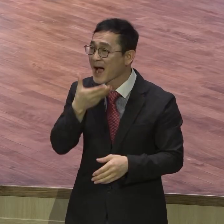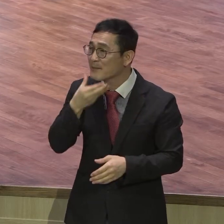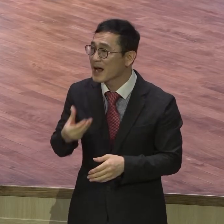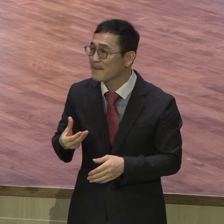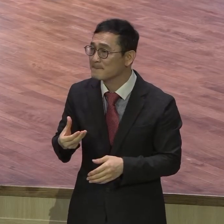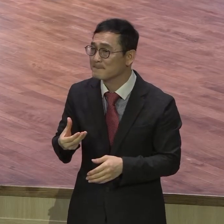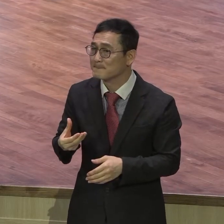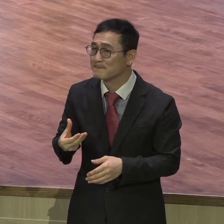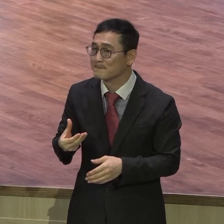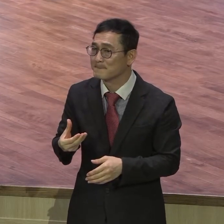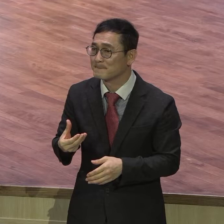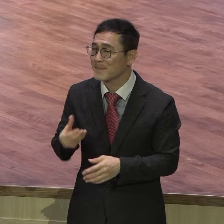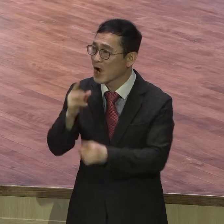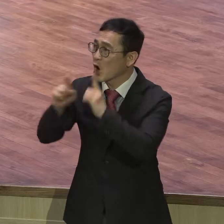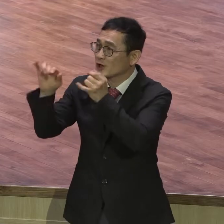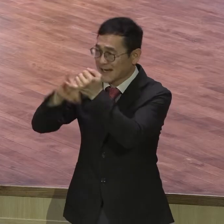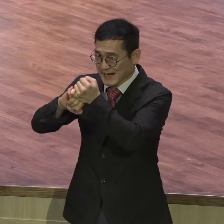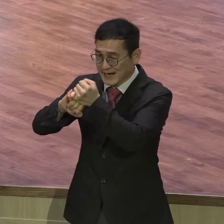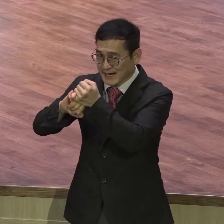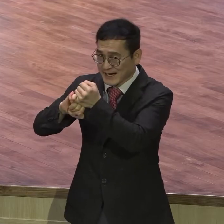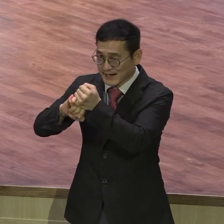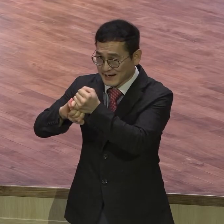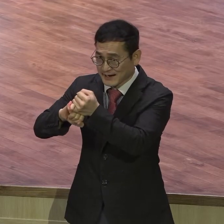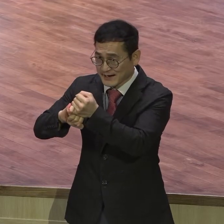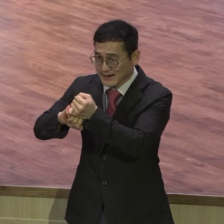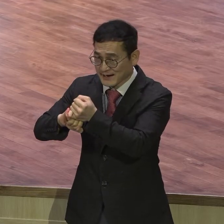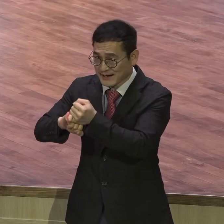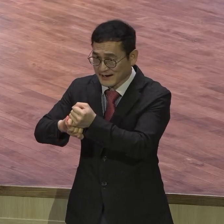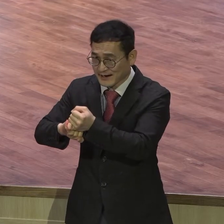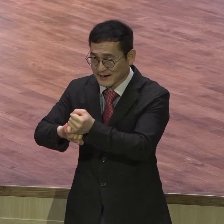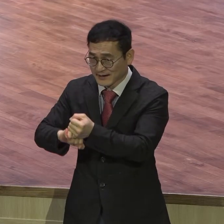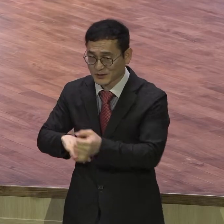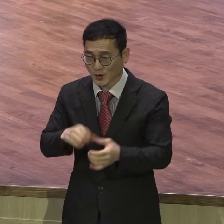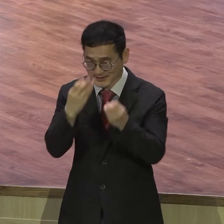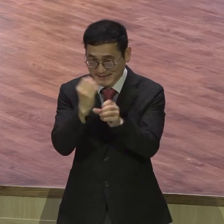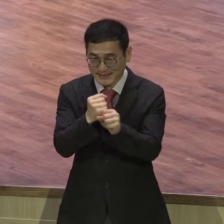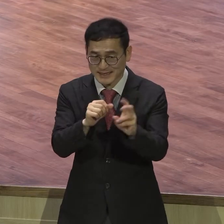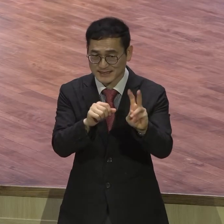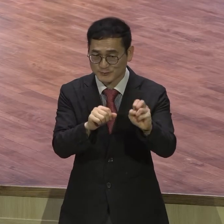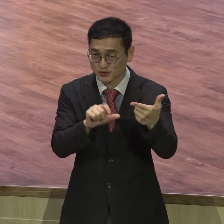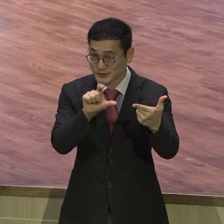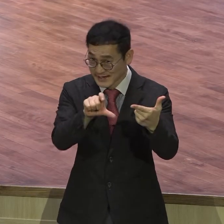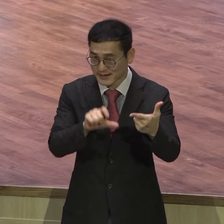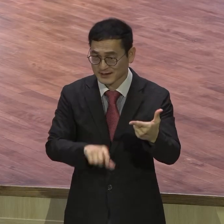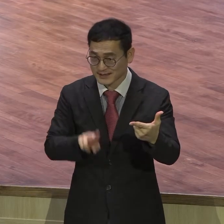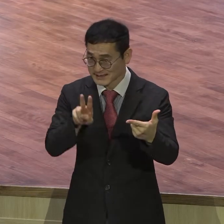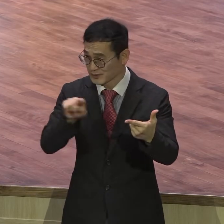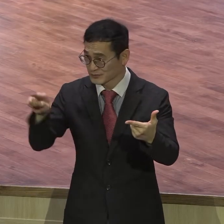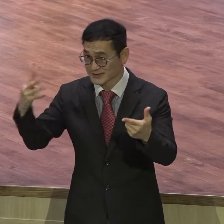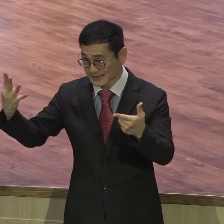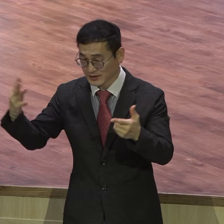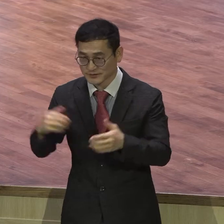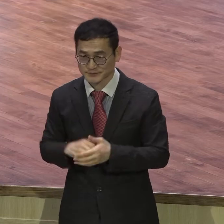복의 근원으로 삼으셨어요. 장세기 26장 2절로 4절에 오면 하나님께서 이 축복을 이사에게